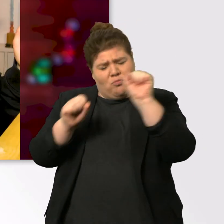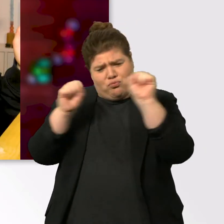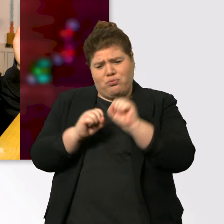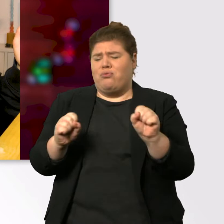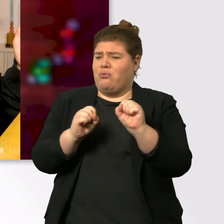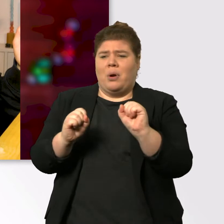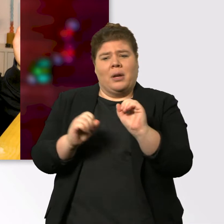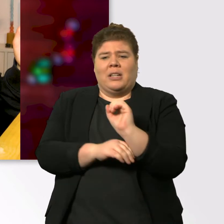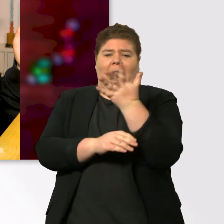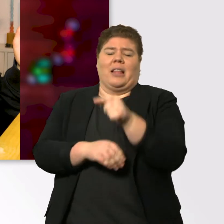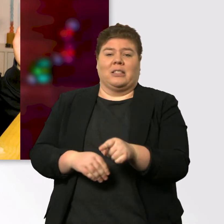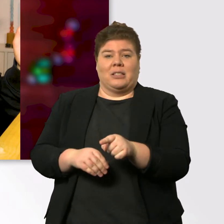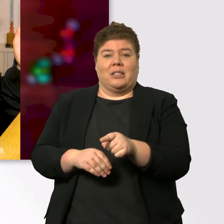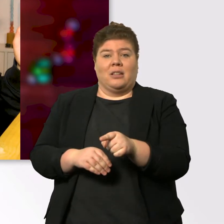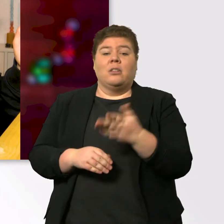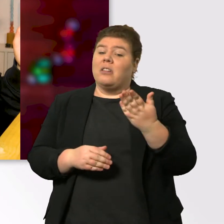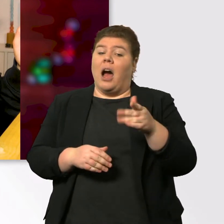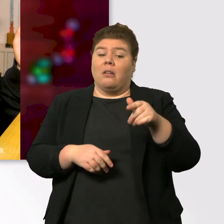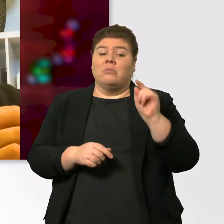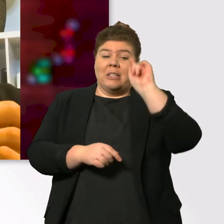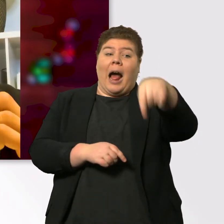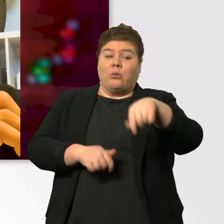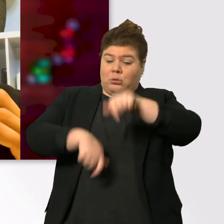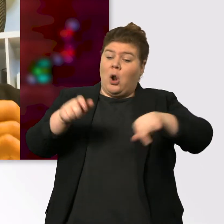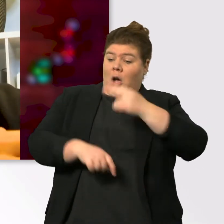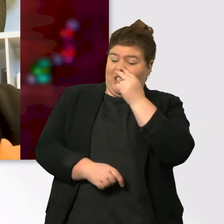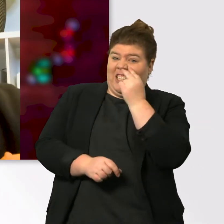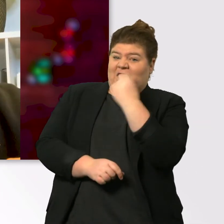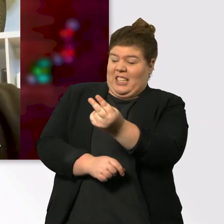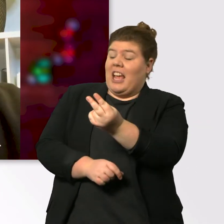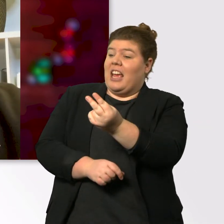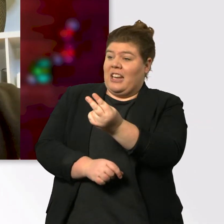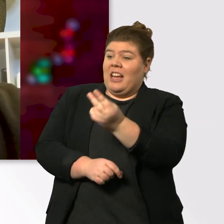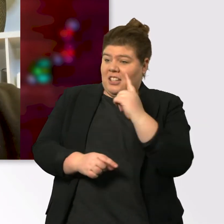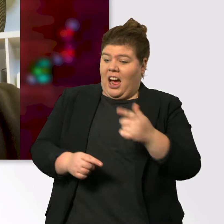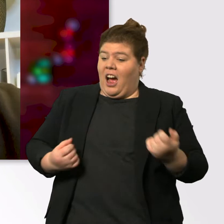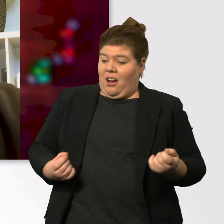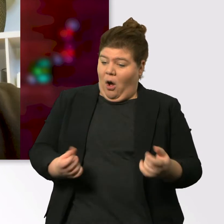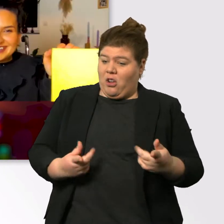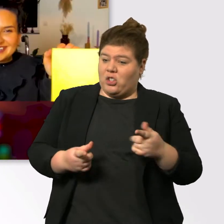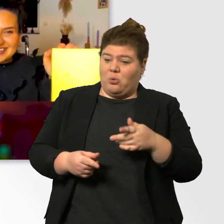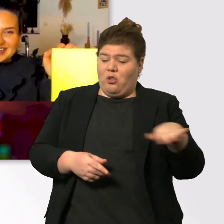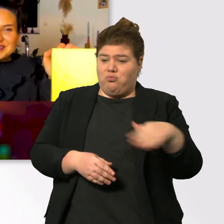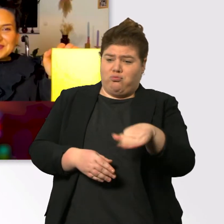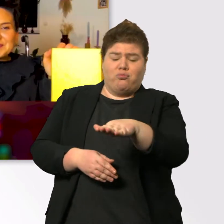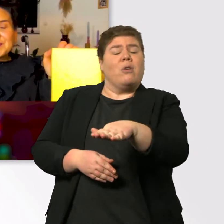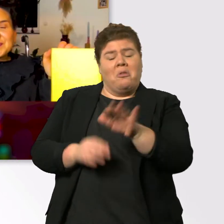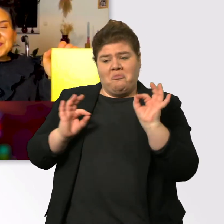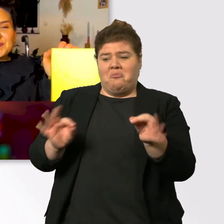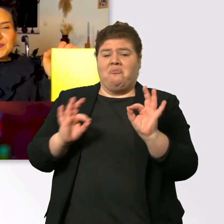Mädels da draußen, die werden das sehen, wie du dann mit deinem neuen, ne, quietschenden Gerät da durch die Gegend eierst und das blitzt und